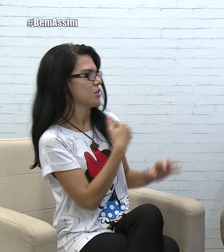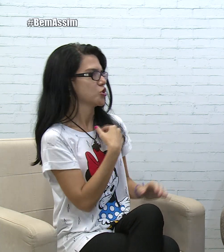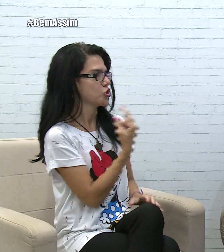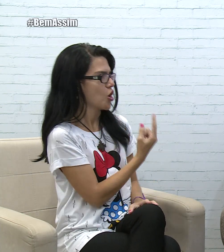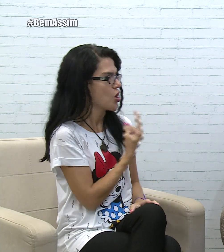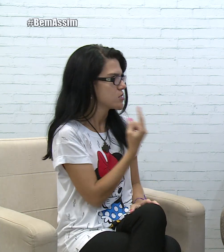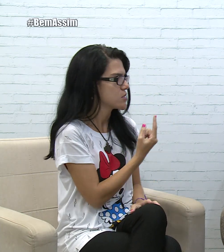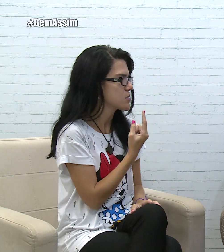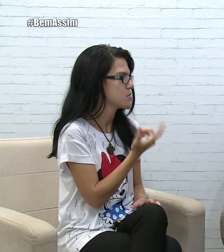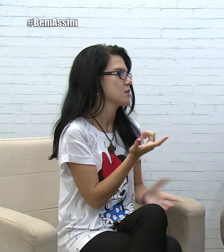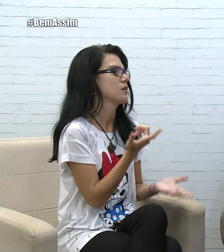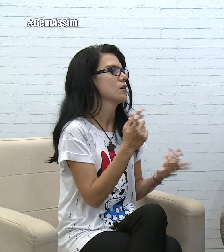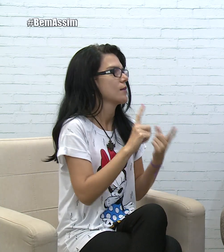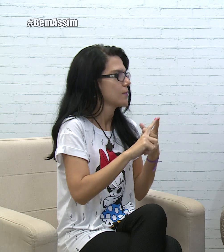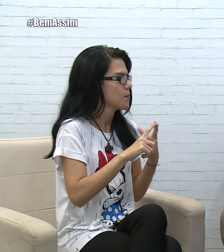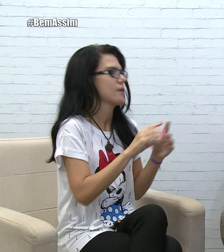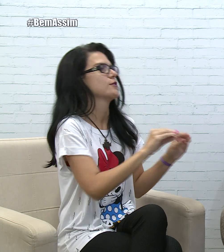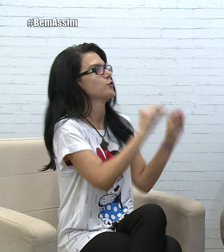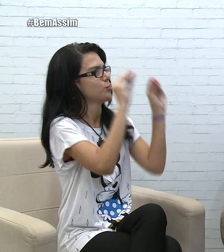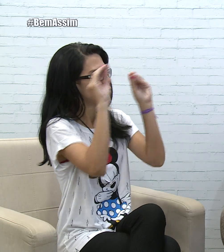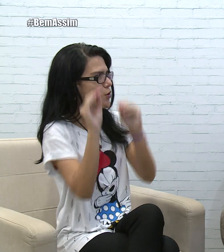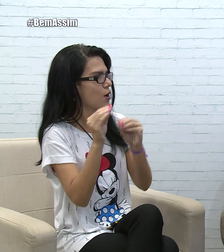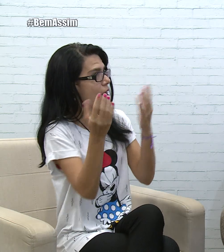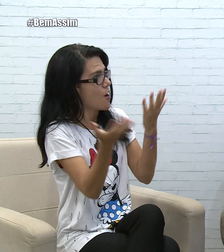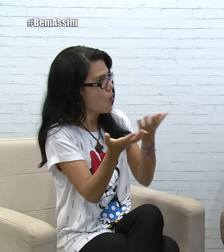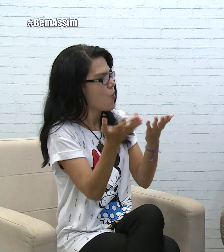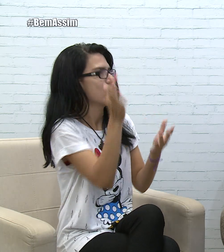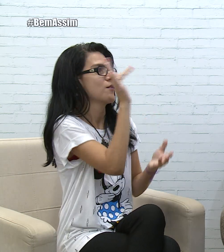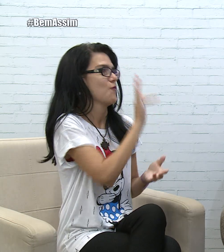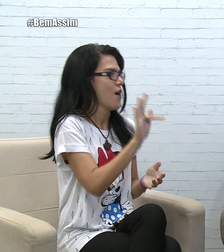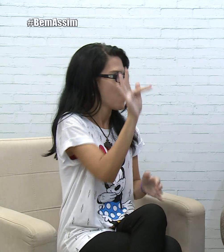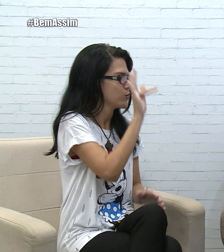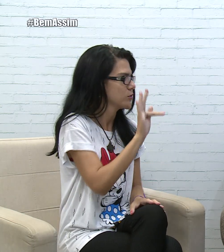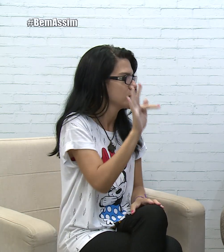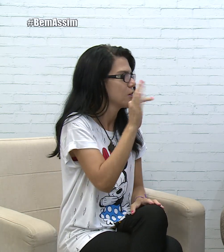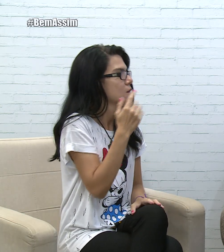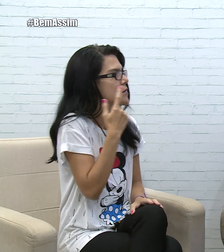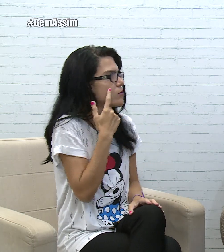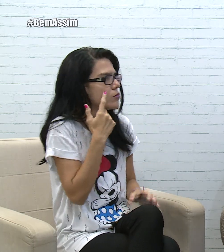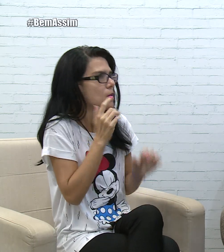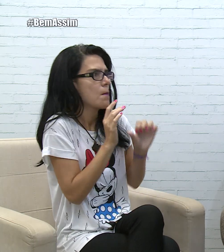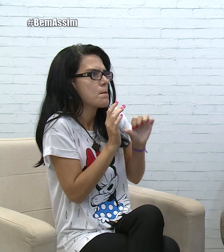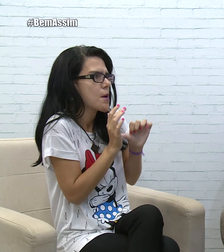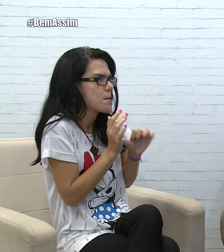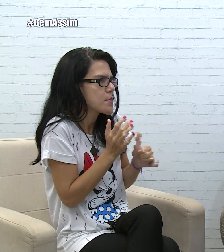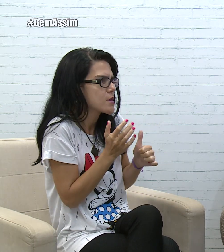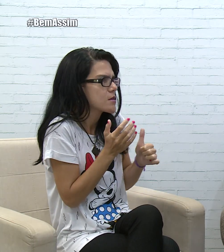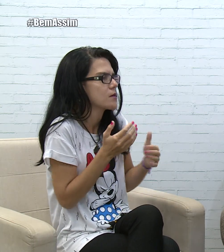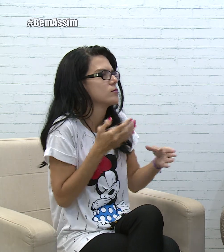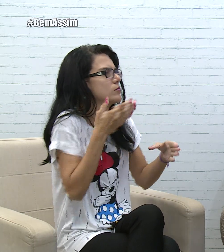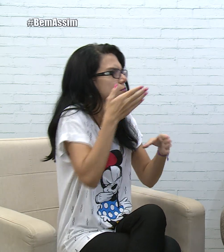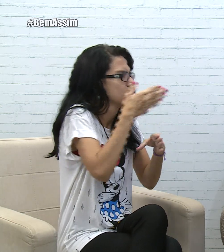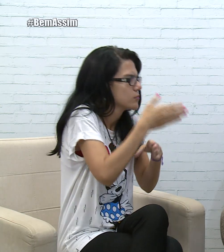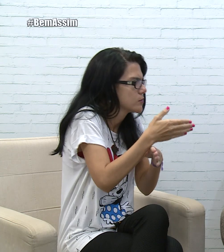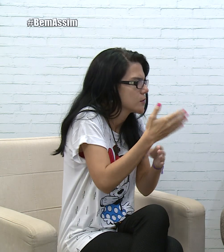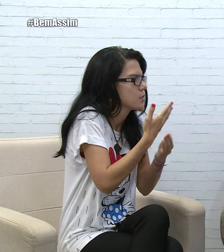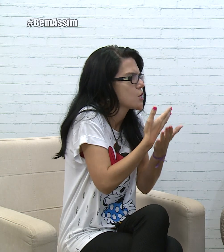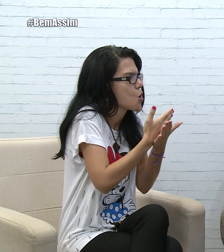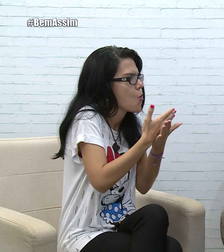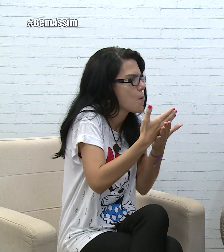preconceitos, mas eu sempre era só, apesar do mundo do surdo. Agora não, agora na faculdade, desde que eu entrei,